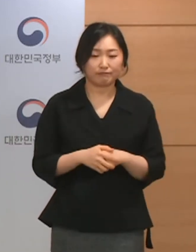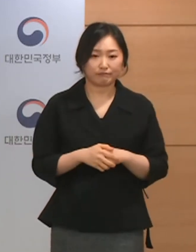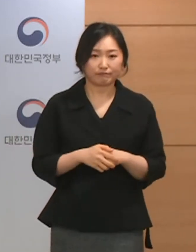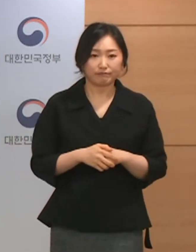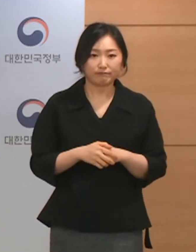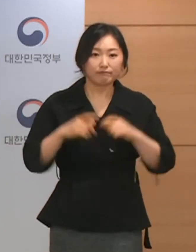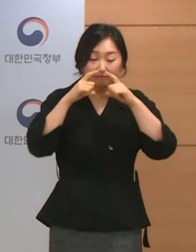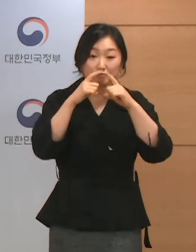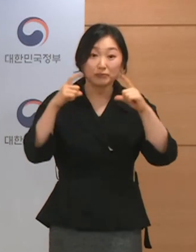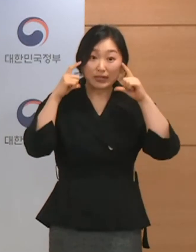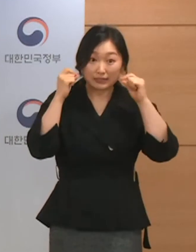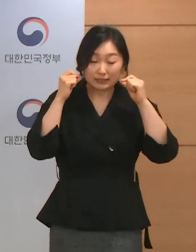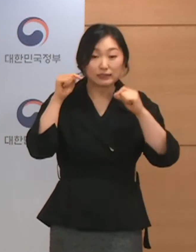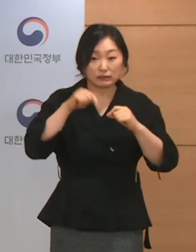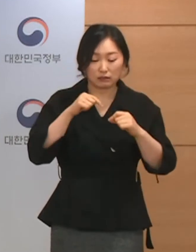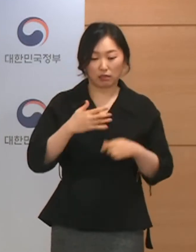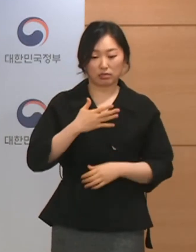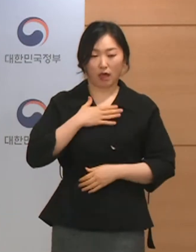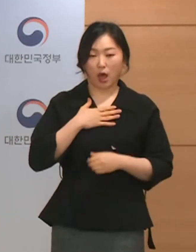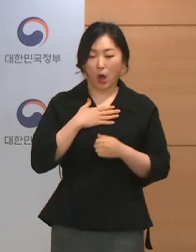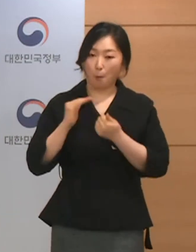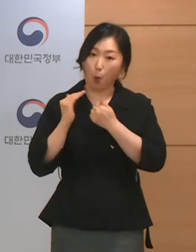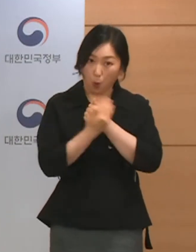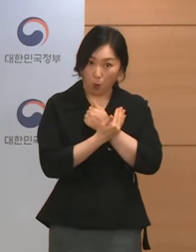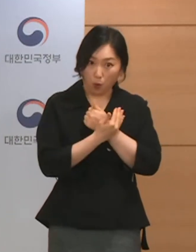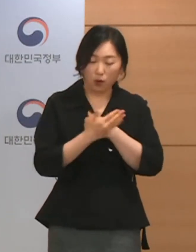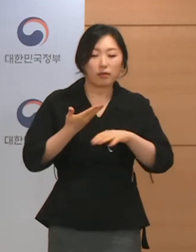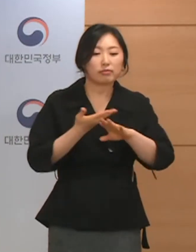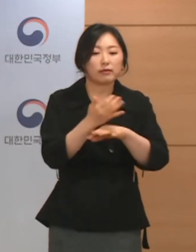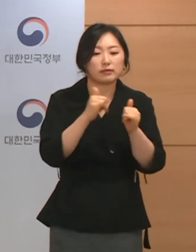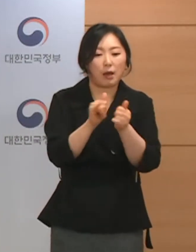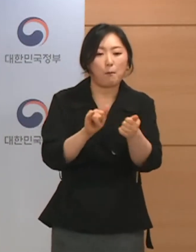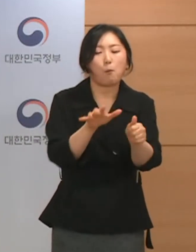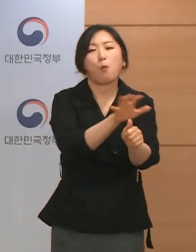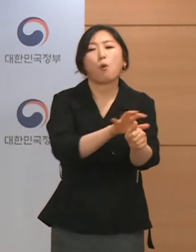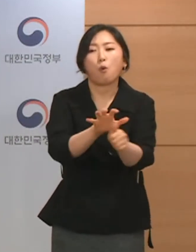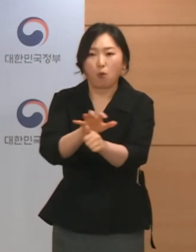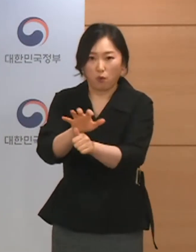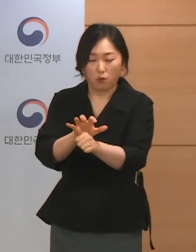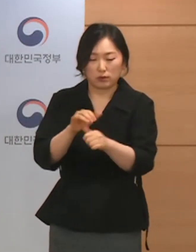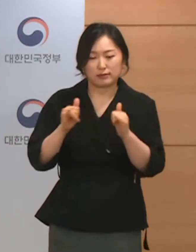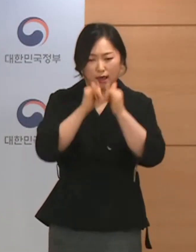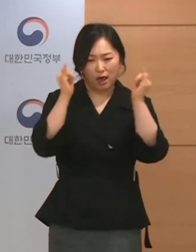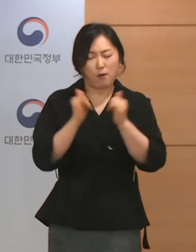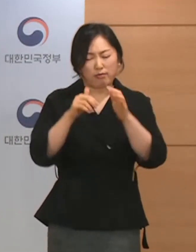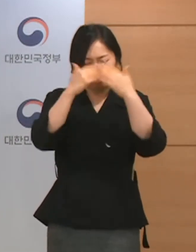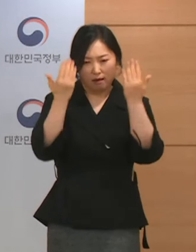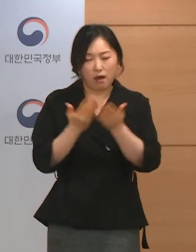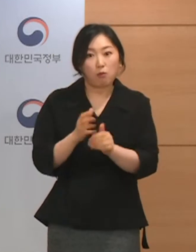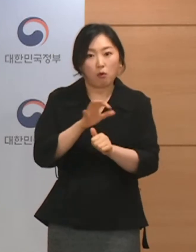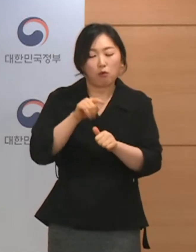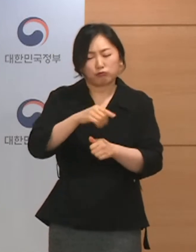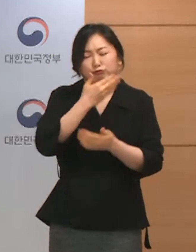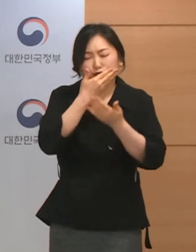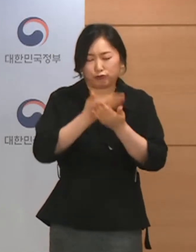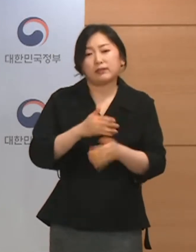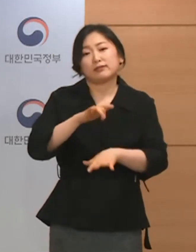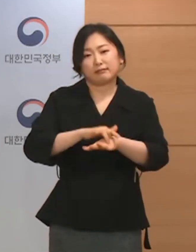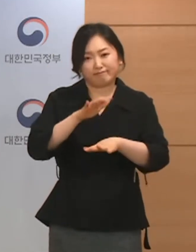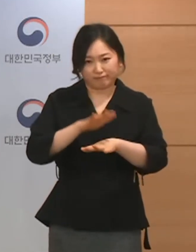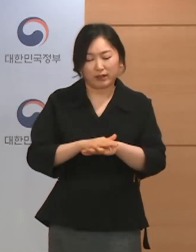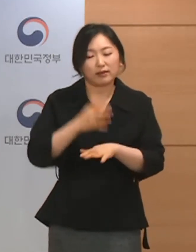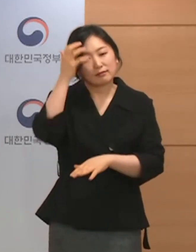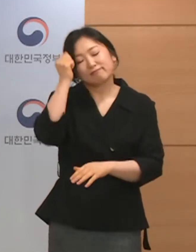마스크 착용은 자신은 물론 다른 사람과 우리 사회를 보호하는 가장 중요한 방역 습관임을 기억해